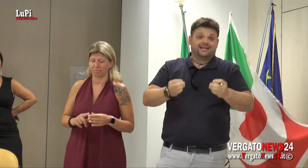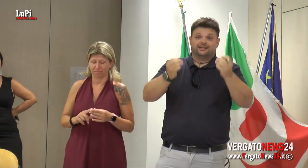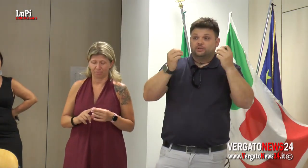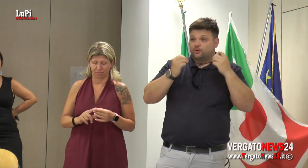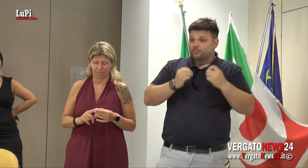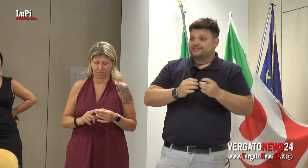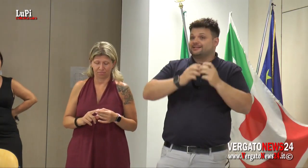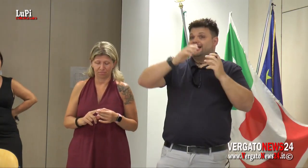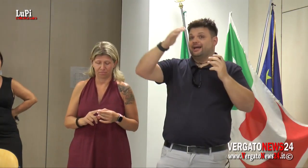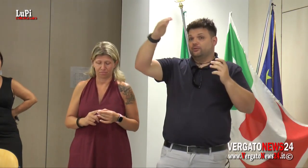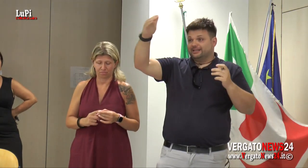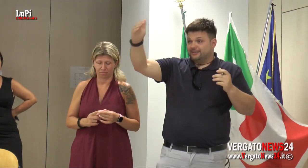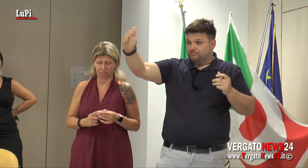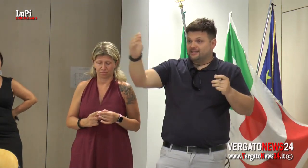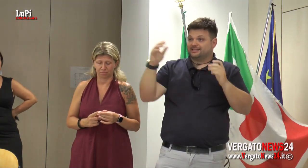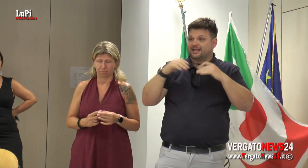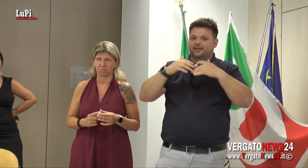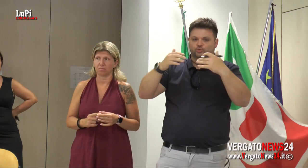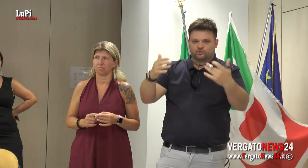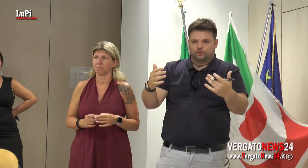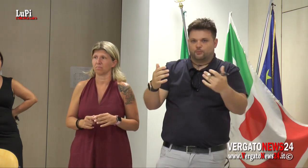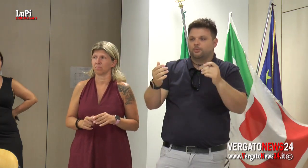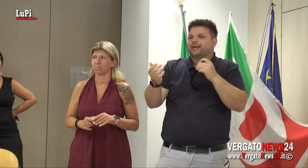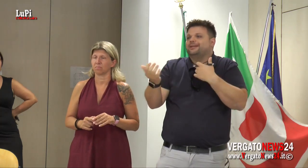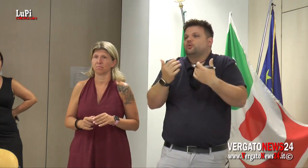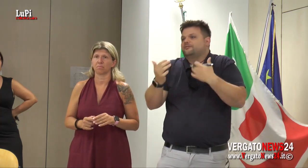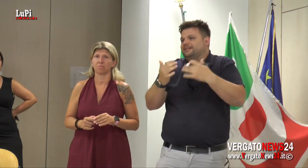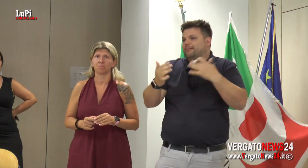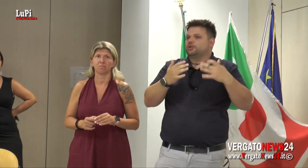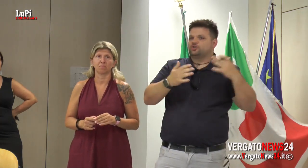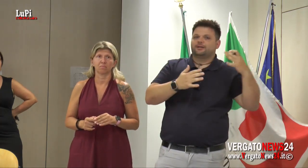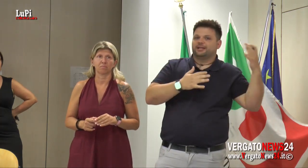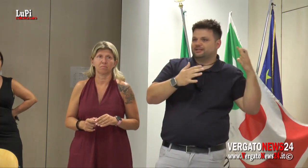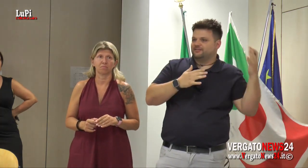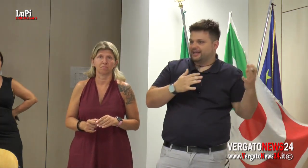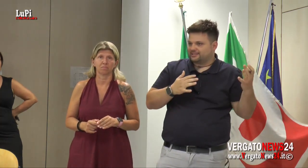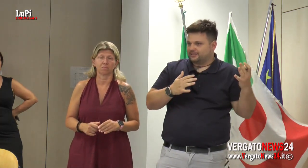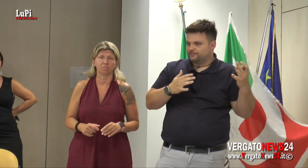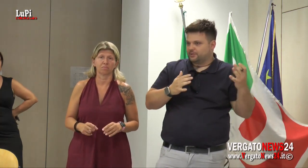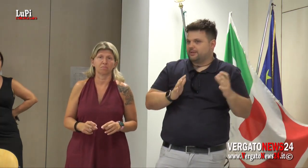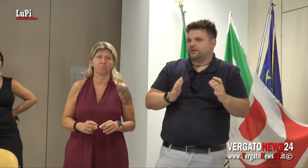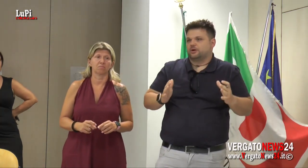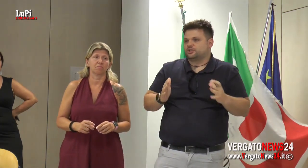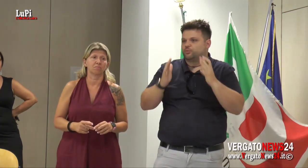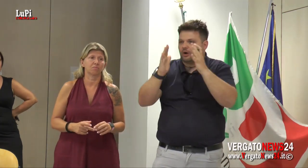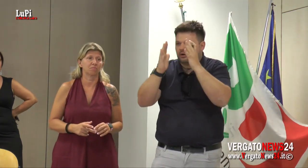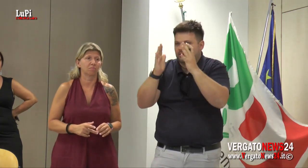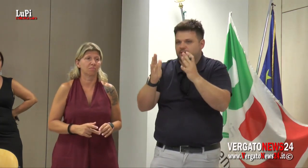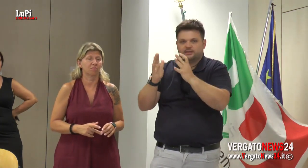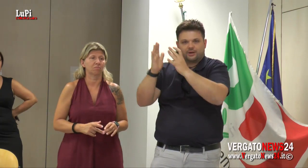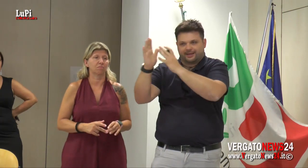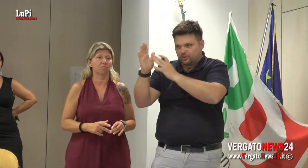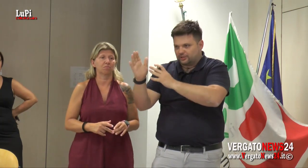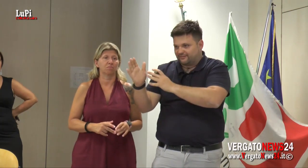che richiede una complessità e una tempistica e uno sviluppo che noi vediamo leggermente diversa. che però si può